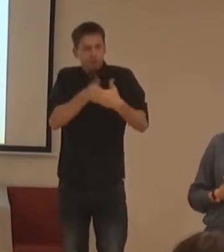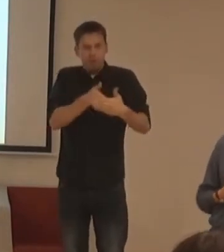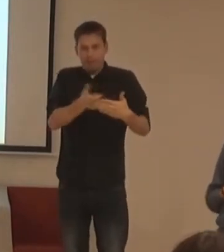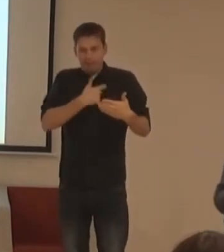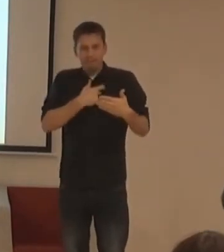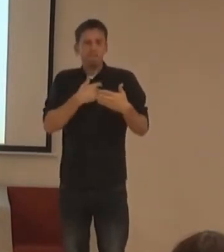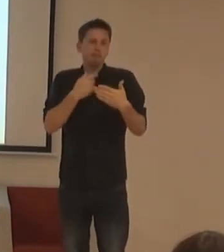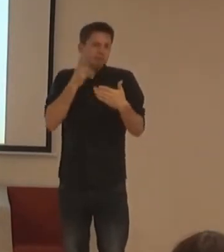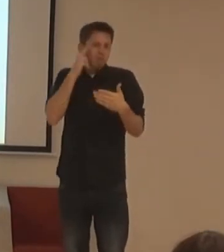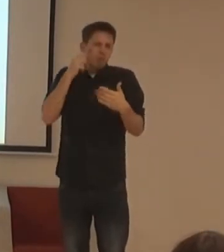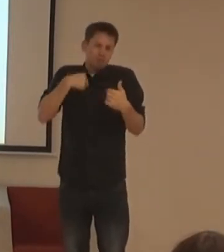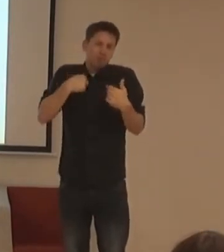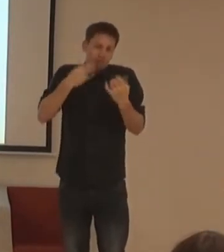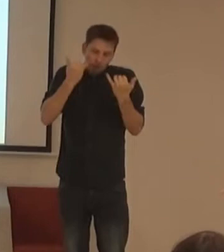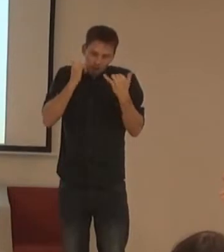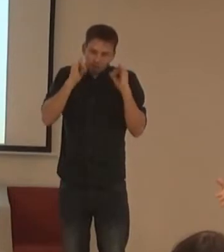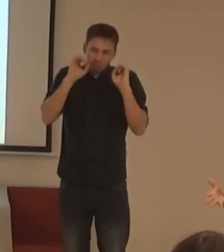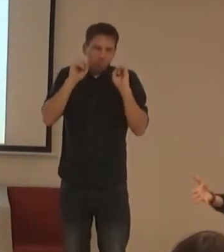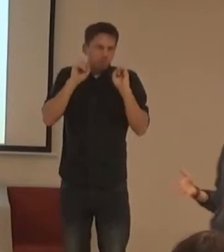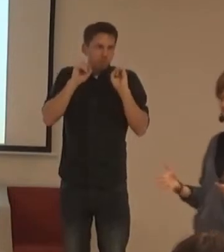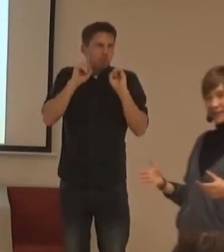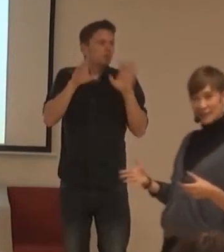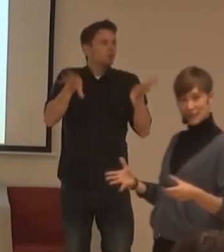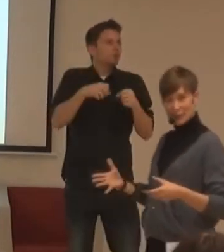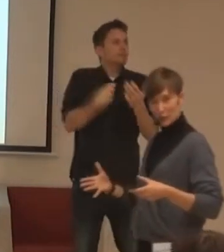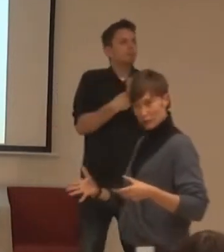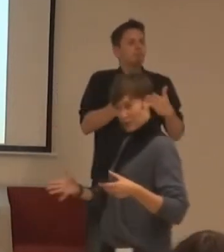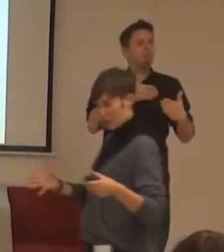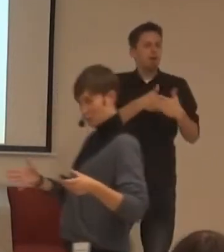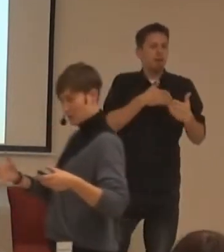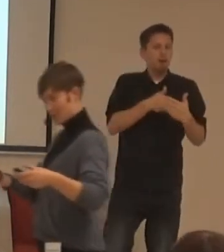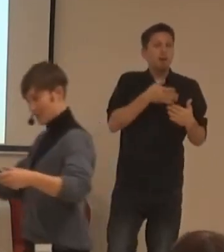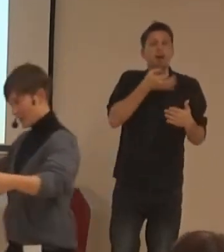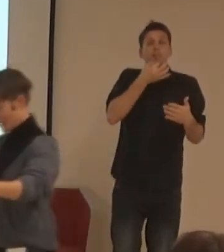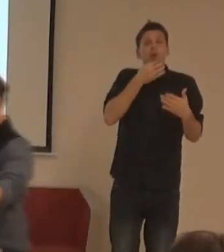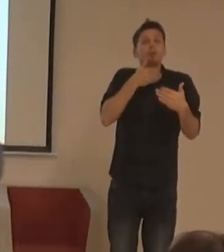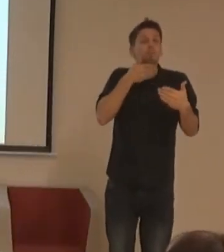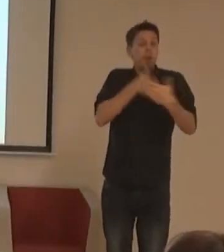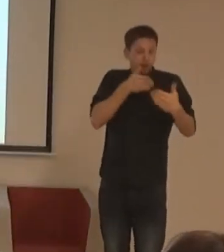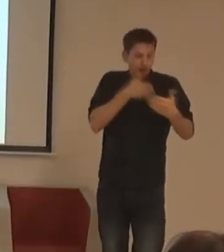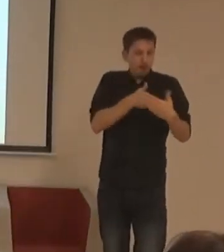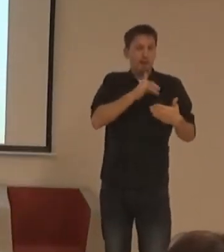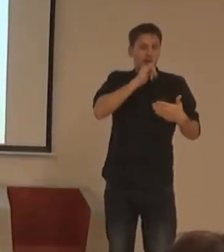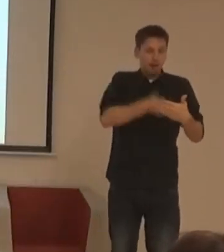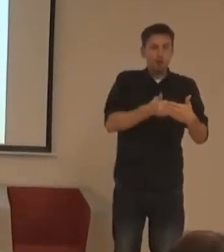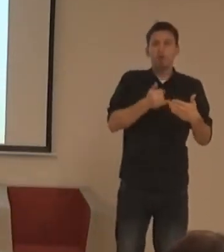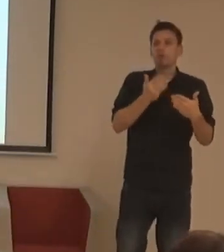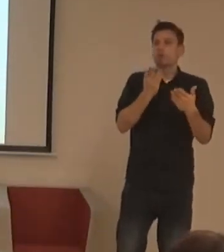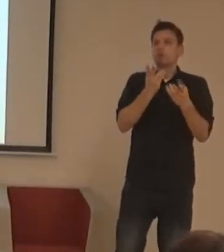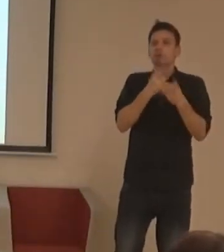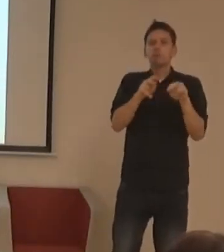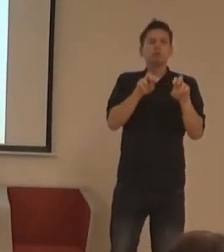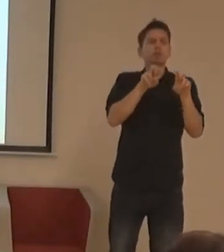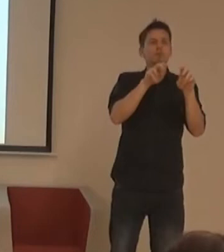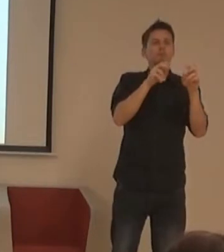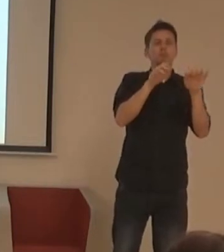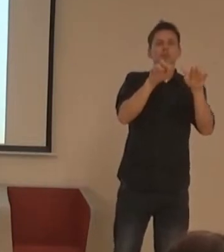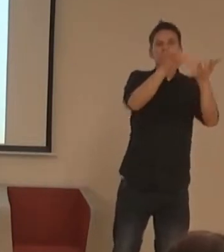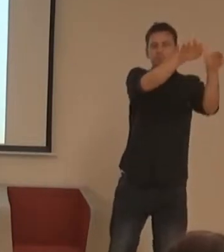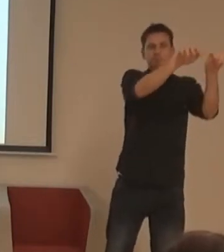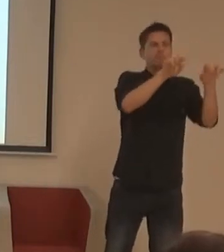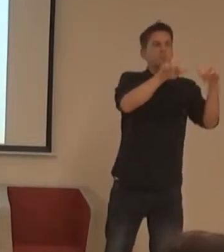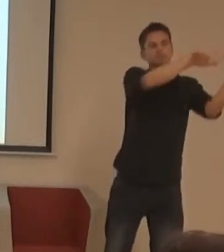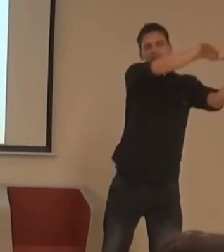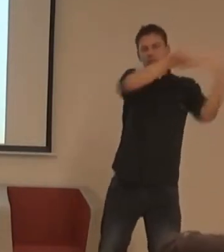platit, že to ta bariéra je. Vás požádám, aby se tělesně přesunuli svými těli vícem dopředu, kde je něco na zkusov, tady je